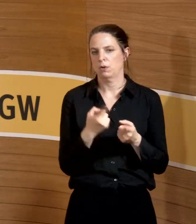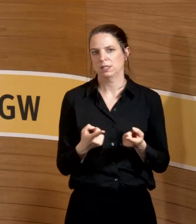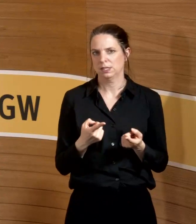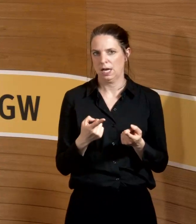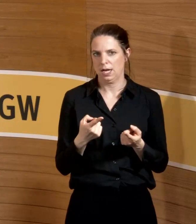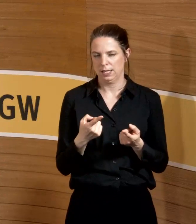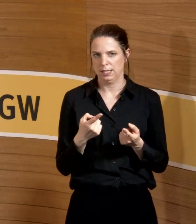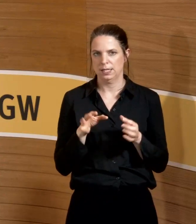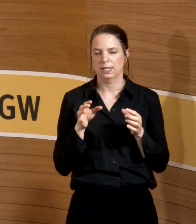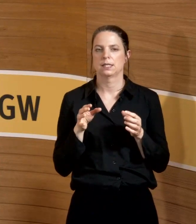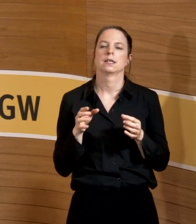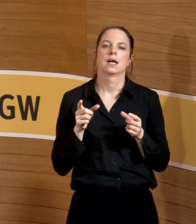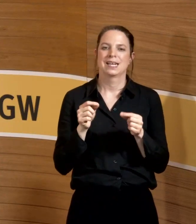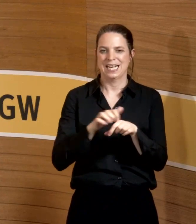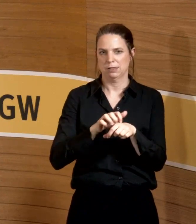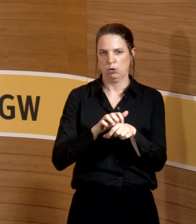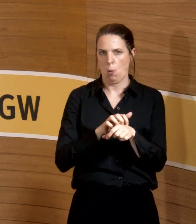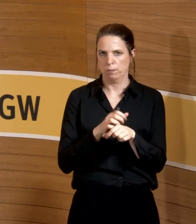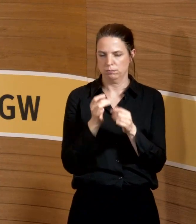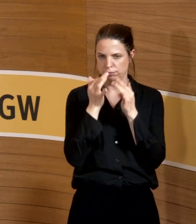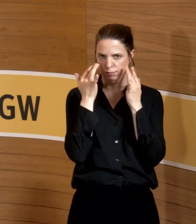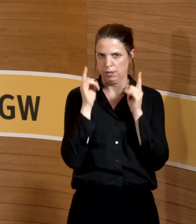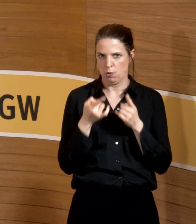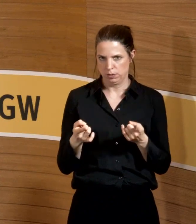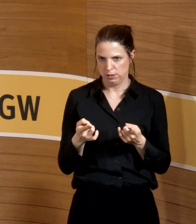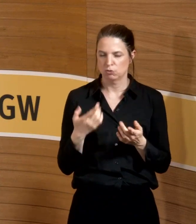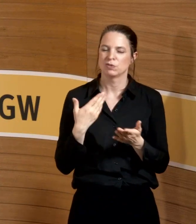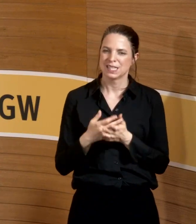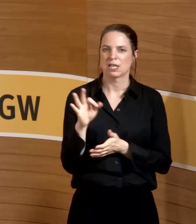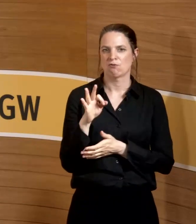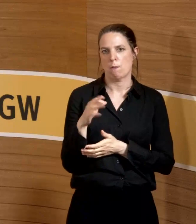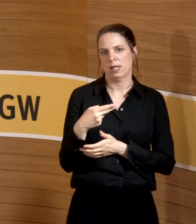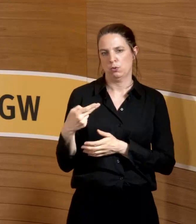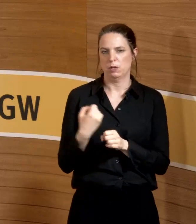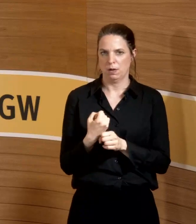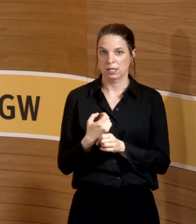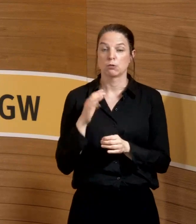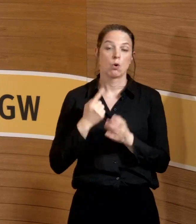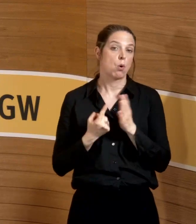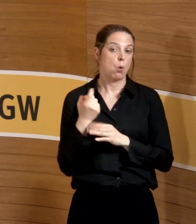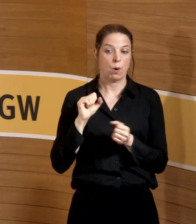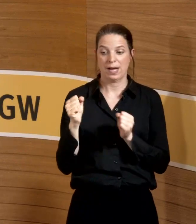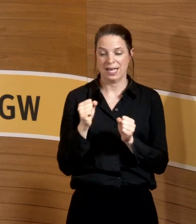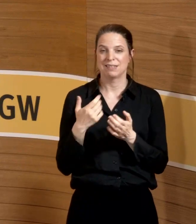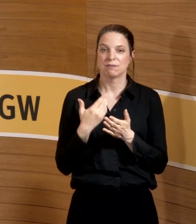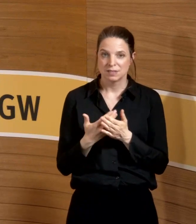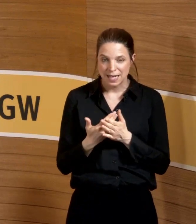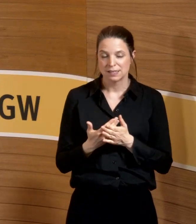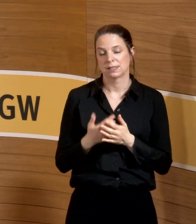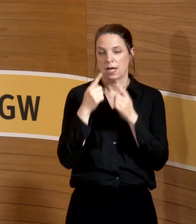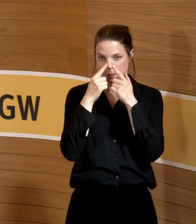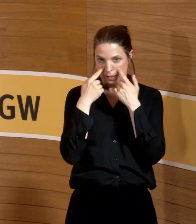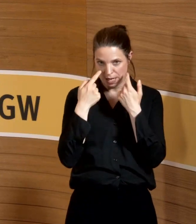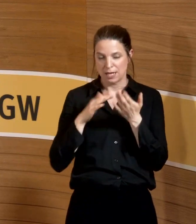Karzinom der Nasenschleimhaut. Was anderes macht Formaldehyd nicht. Es ist hochreaktiv, deswegen auch die arme Nasenschleimhaut betroffen.